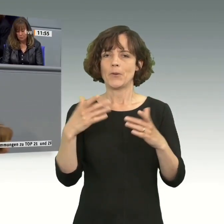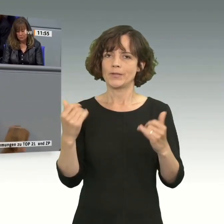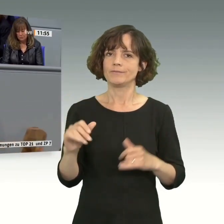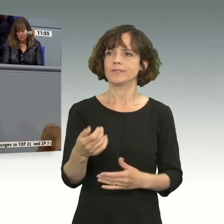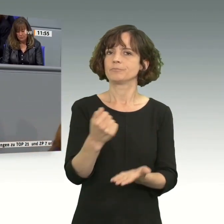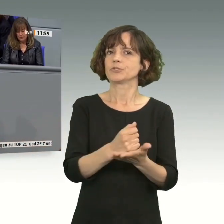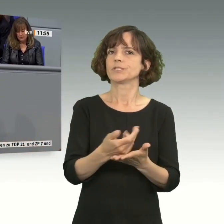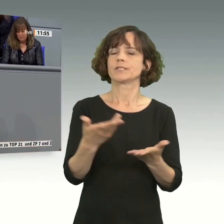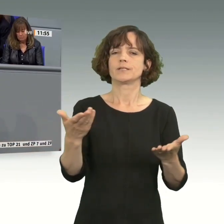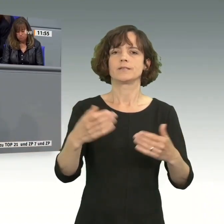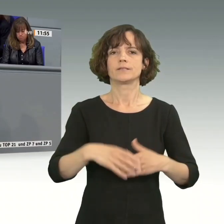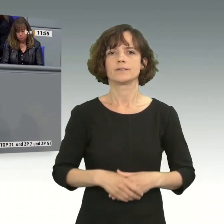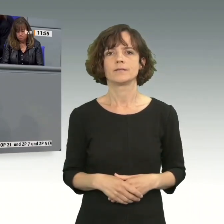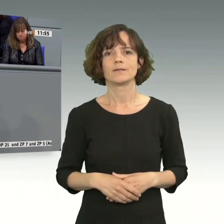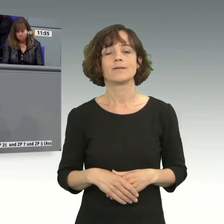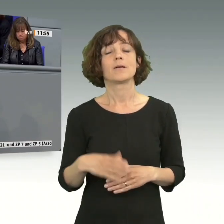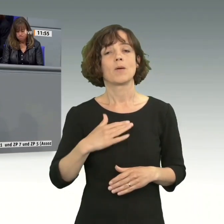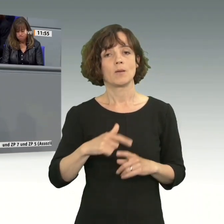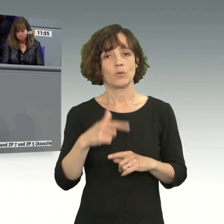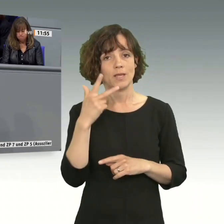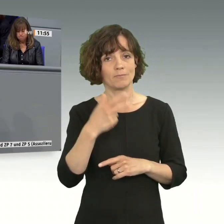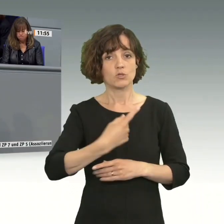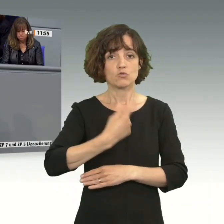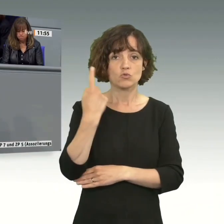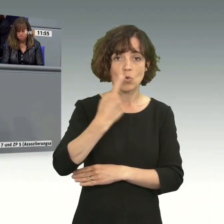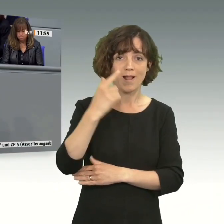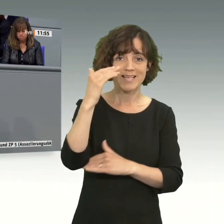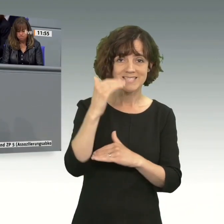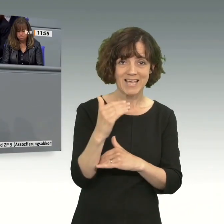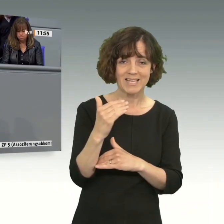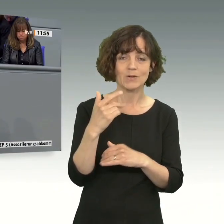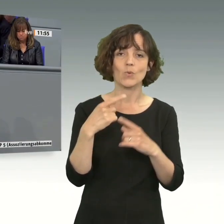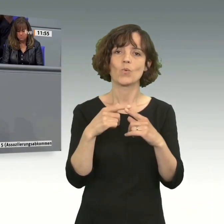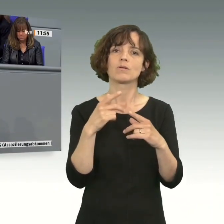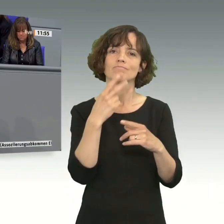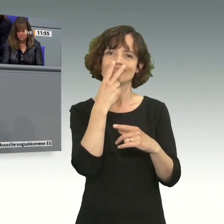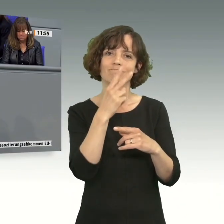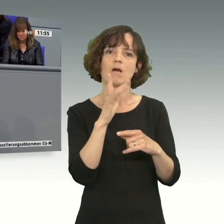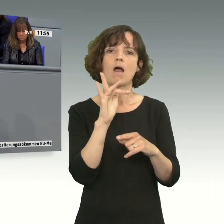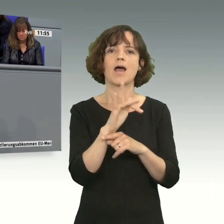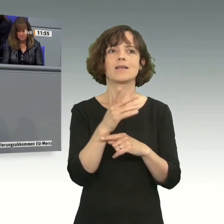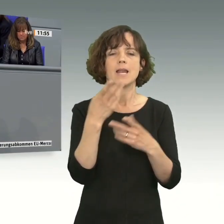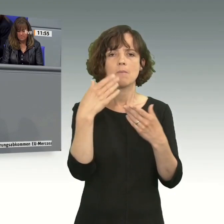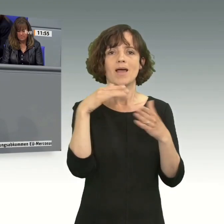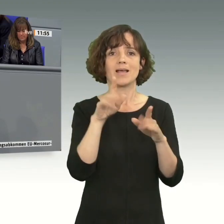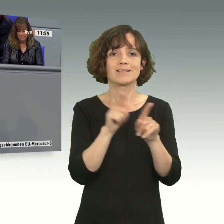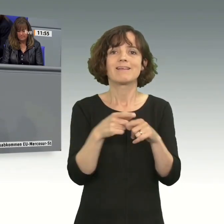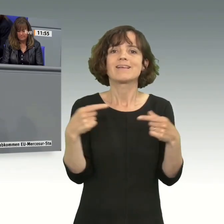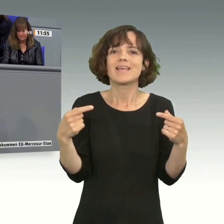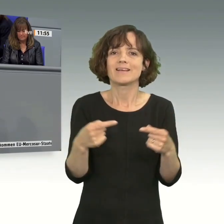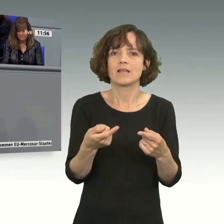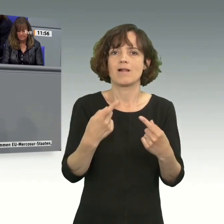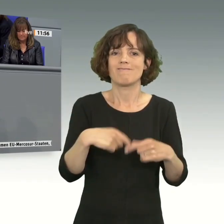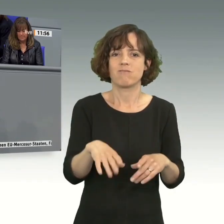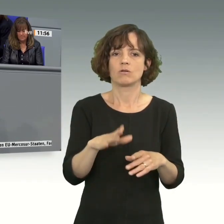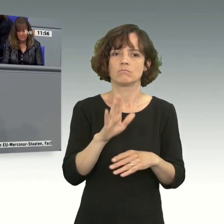wieder mal erfahren müssen. Meine Damen und Herren, Zölle senken und Handel liberalisieren ist eben nun das glatte Gegenteil von